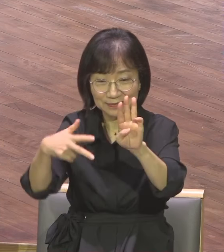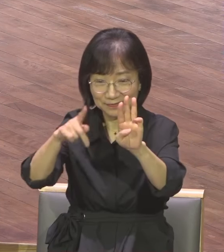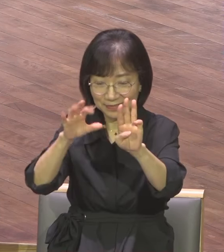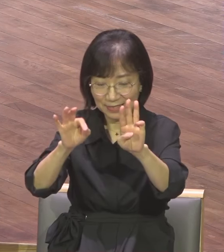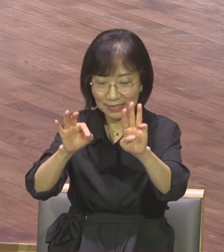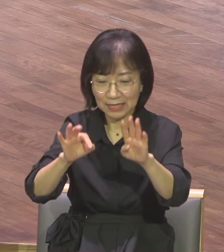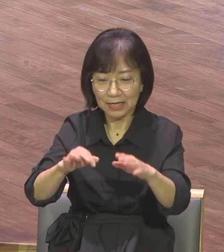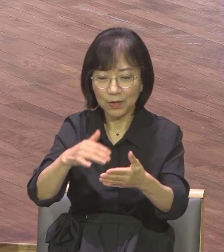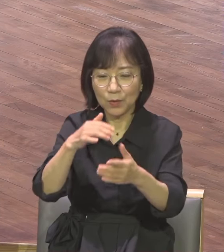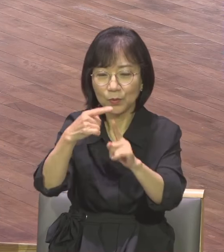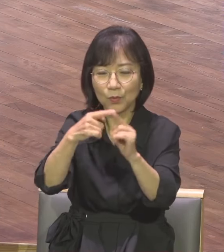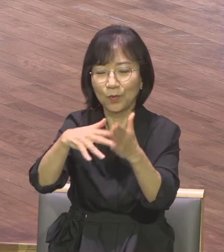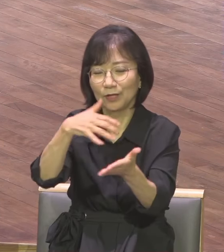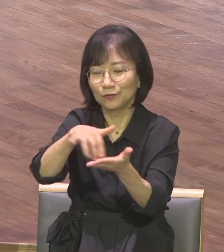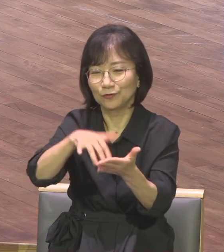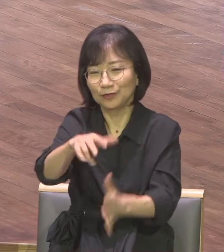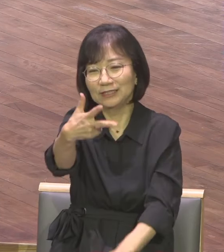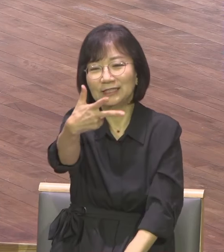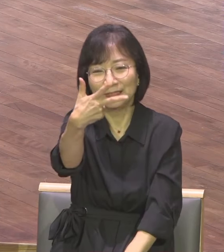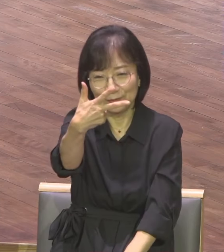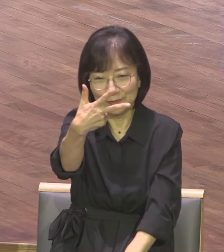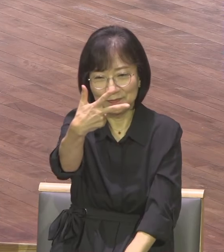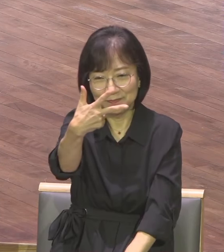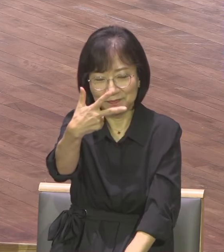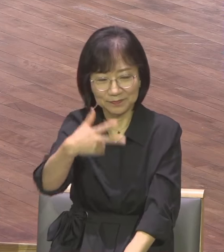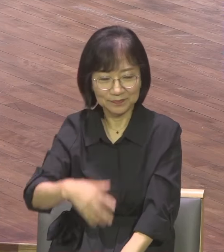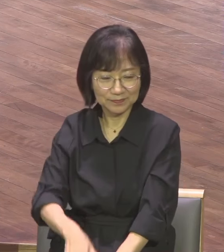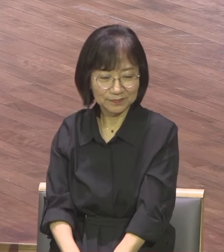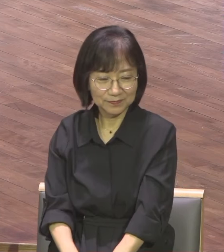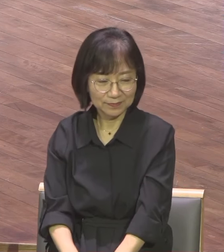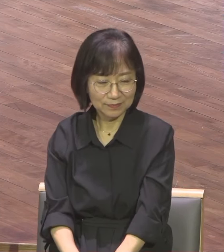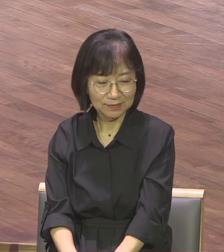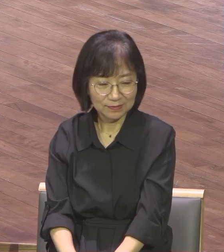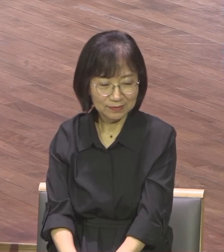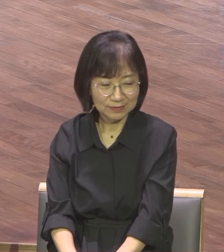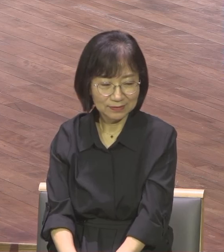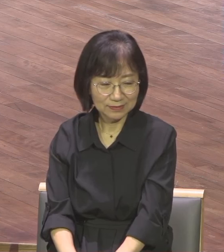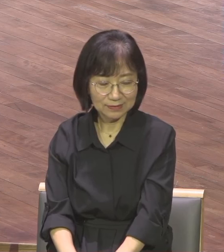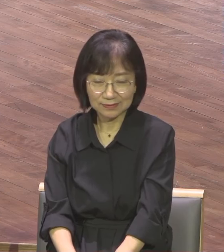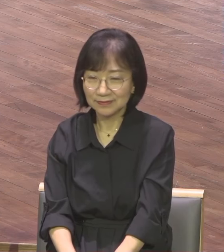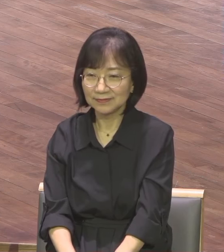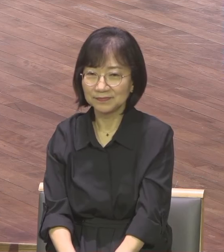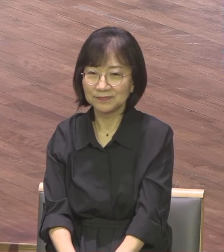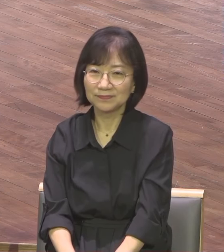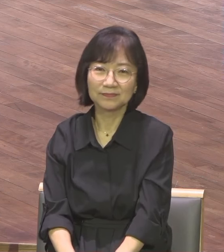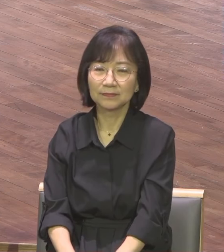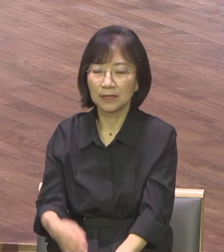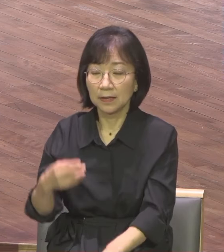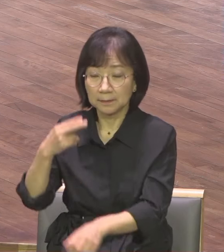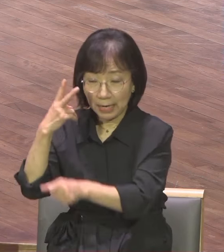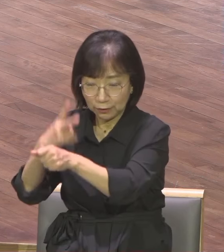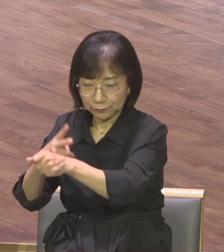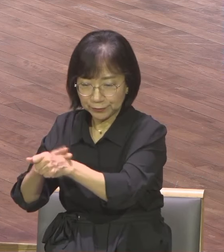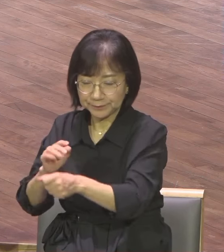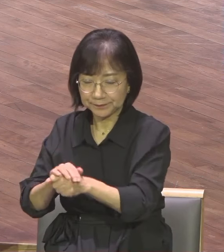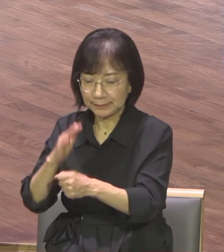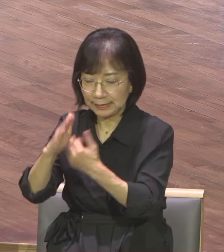하나님의 사람이 바울이 증거한 이 복음과 성경으로 양육되어서 하나님의 사람이 되어서